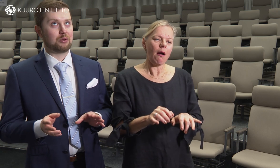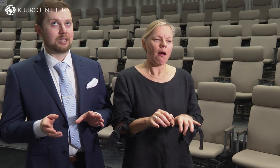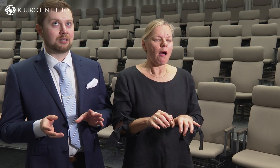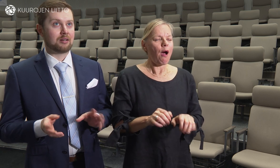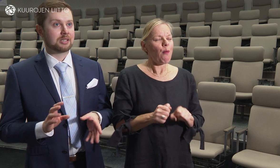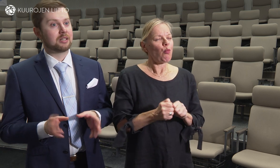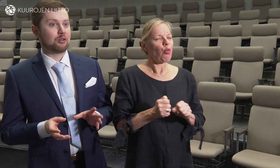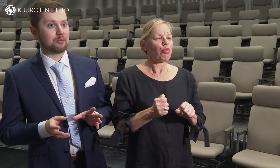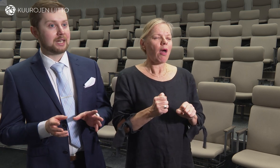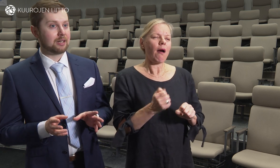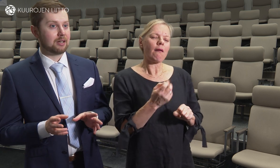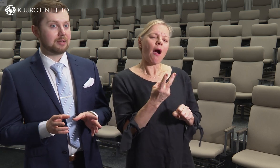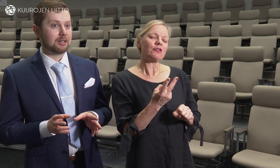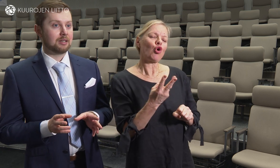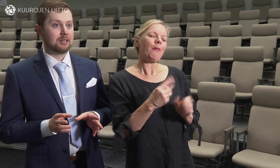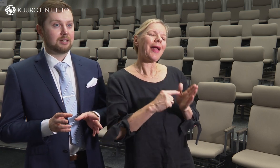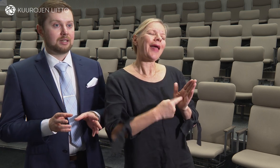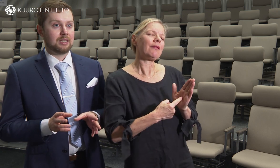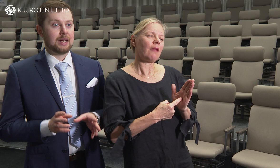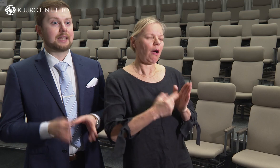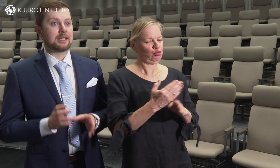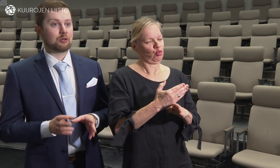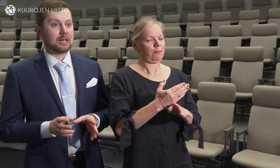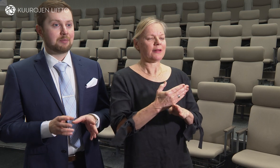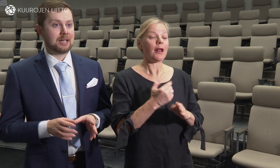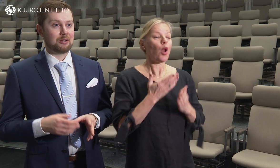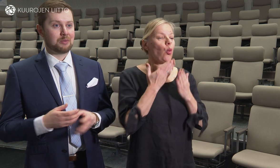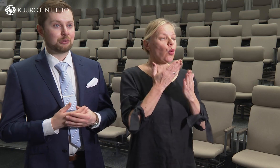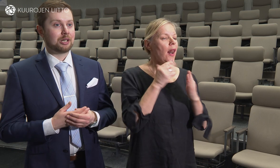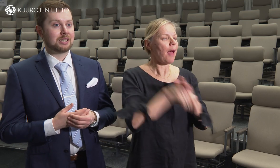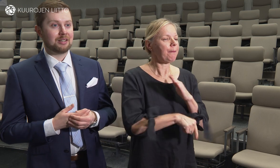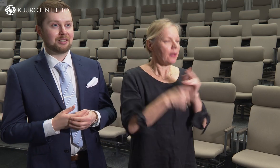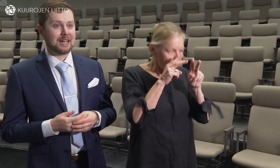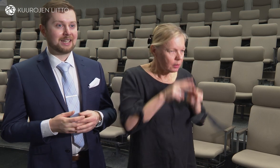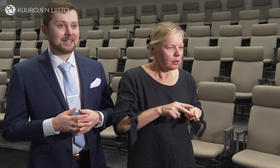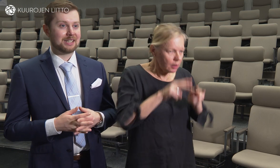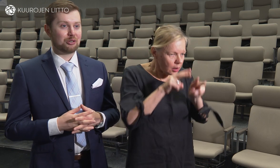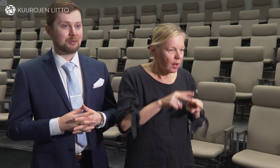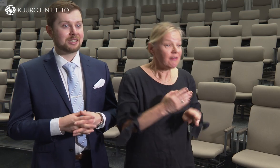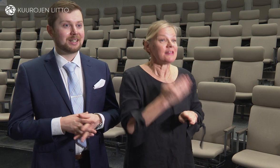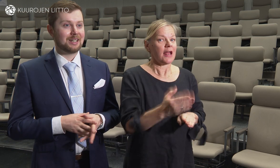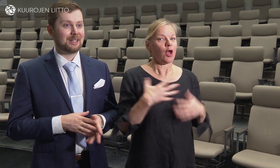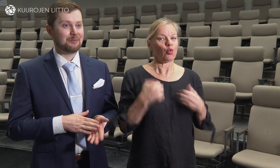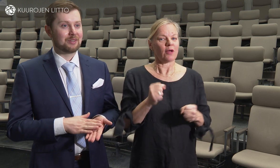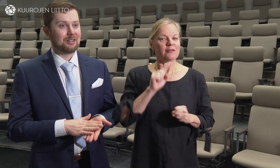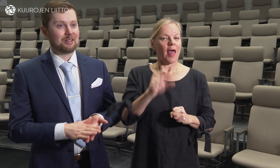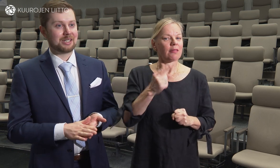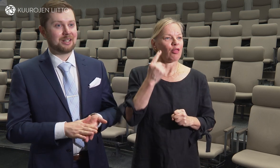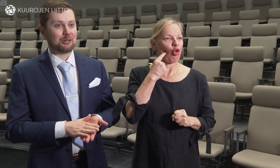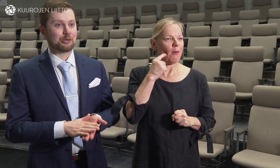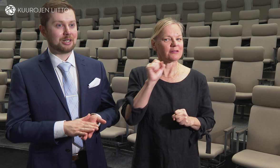tyliin kaksi tai kolme kertaa mä ehkä sen luin läpi ennen kuin mä uskallisin lähettää sen Tomakselle ja